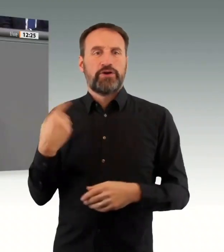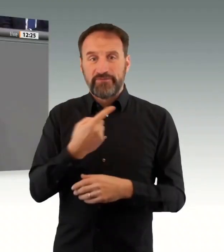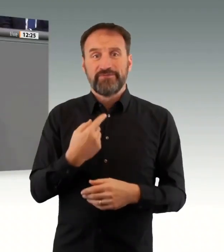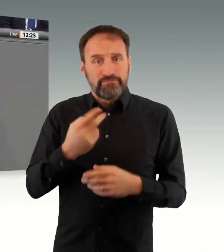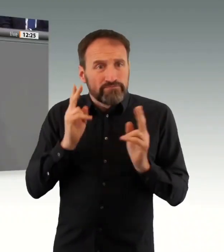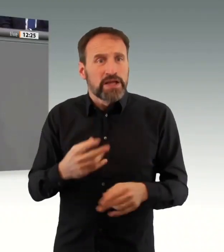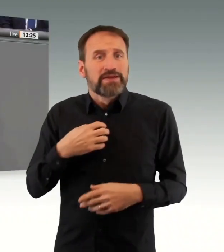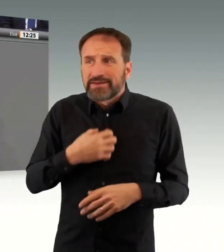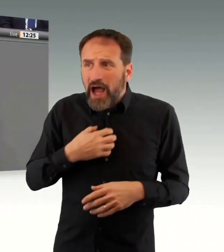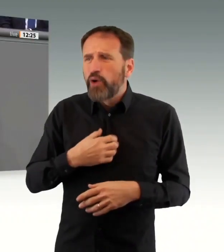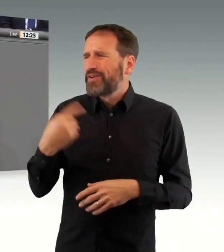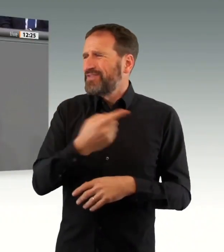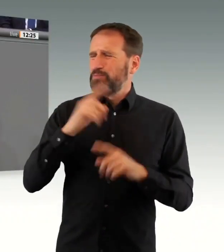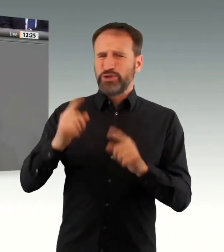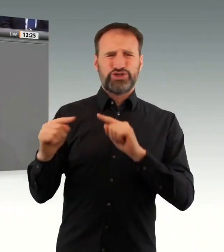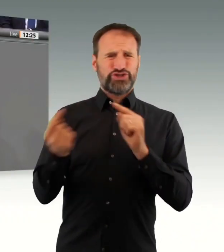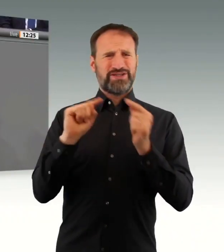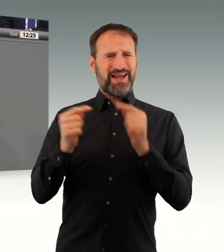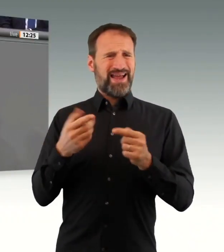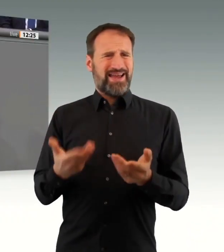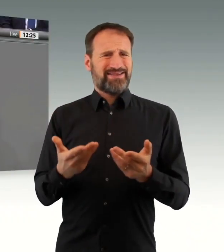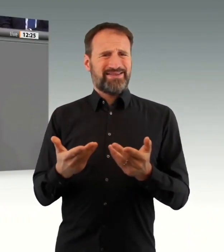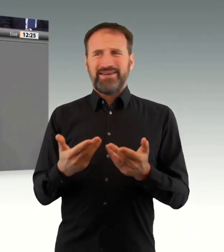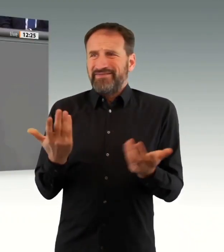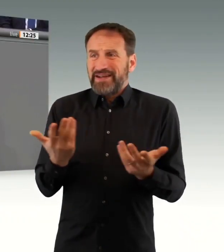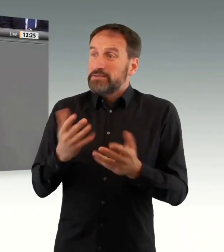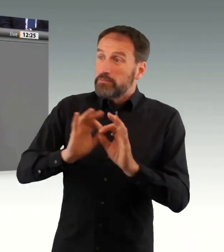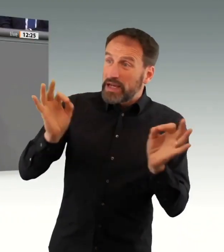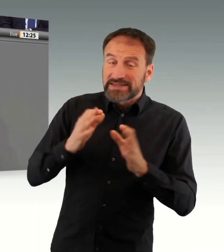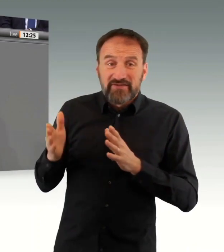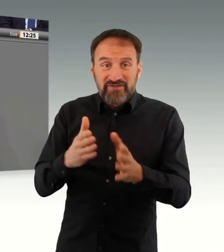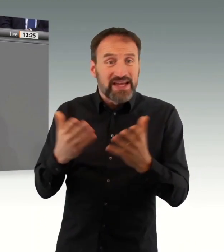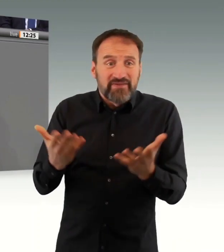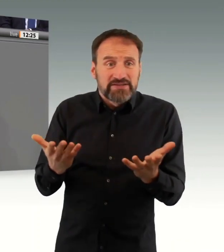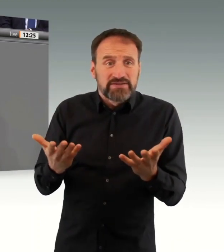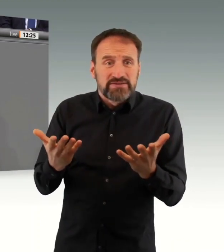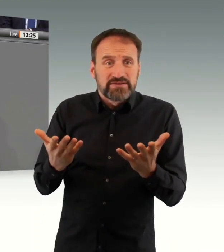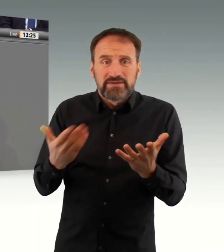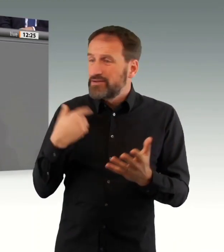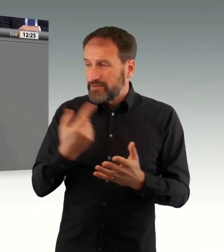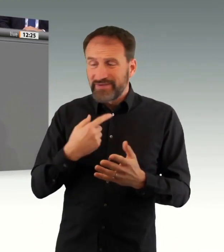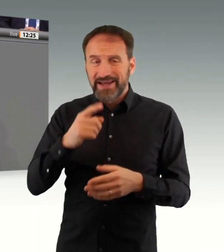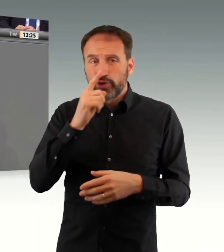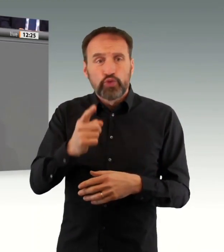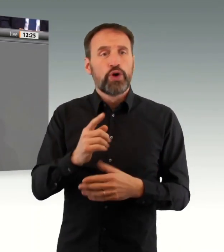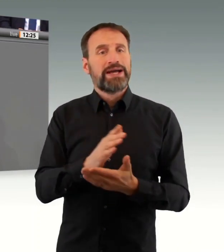nur gemeinsam. Denn nur diese Gesellschaft gemeinsam kann mit dieser schwierigen Situation umgehen. Wir